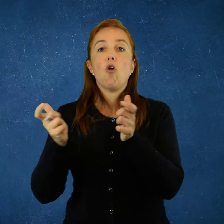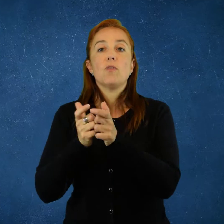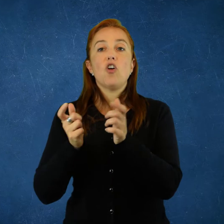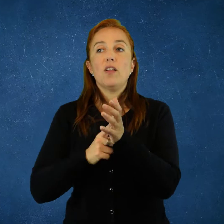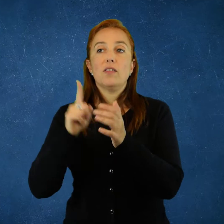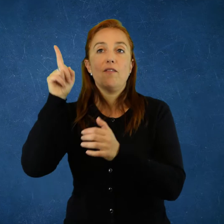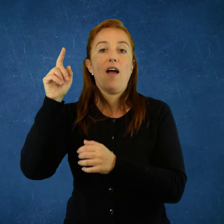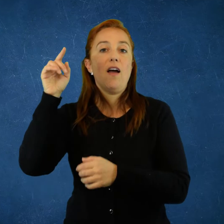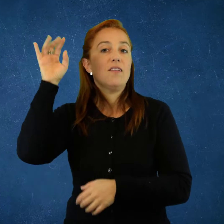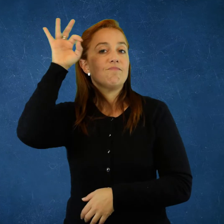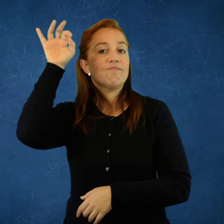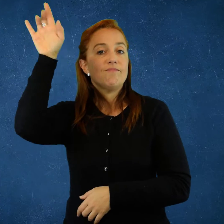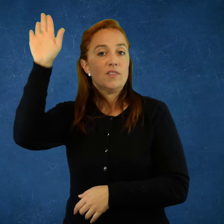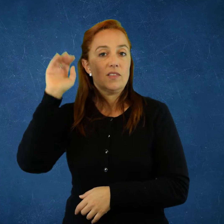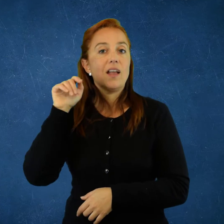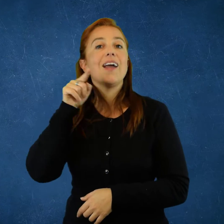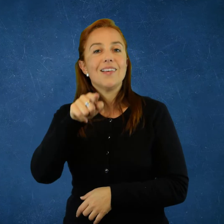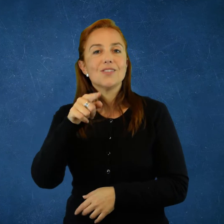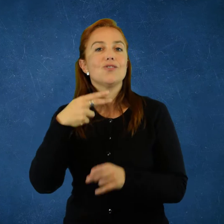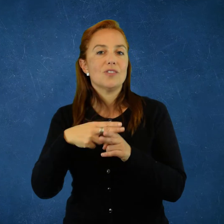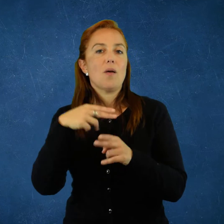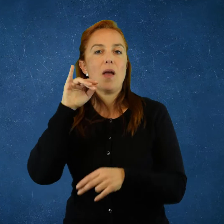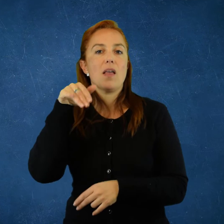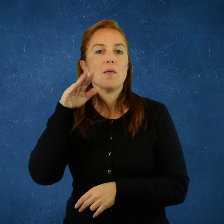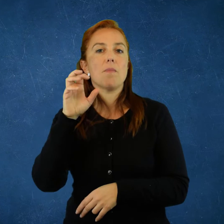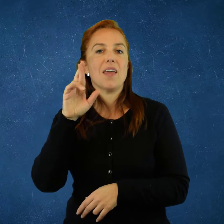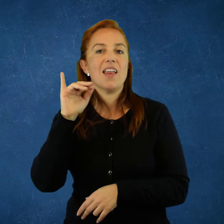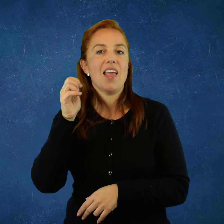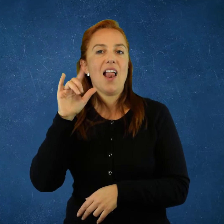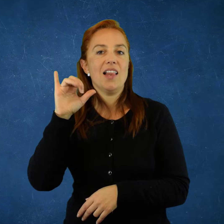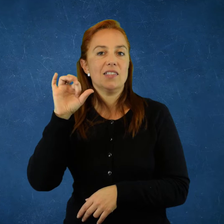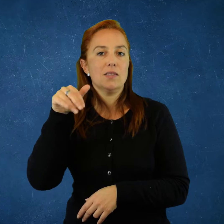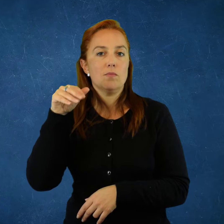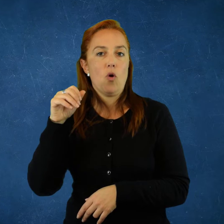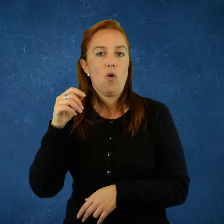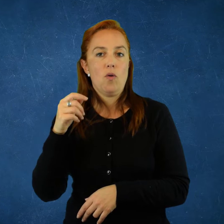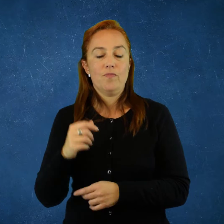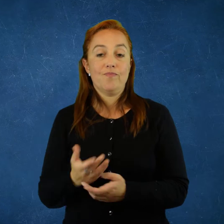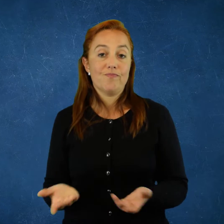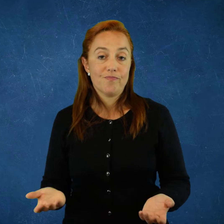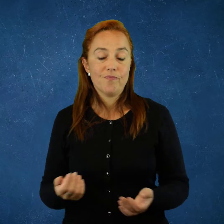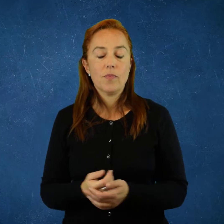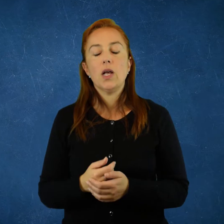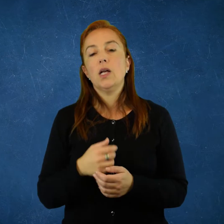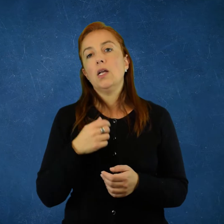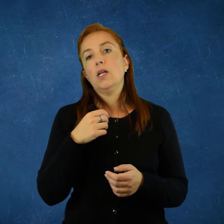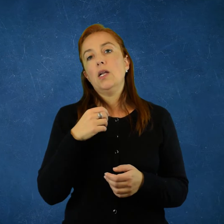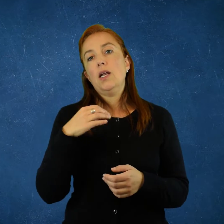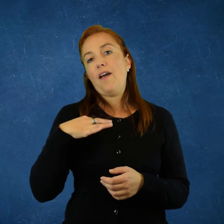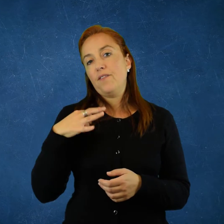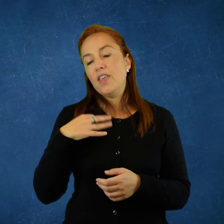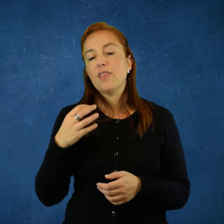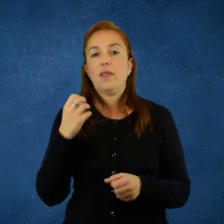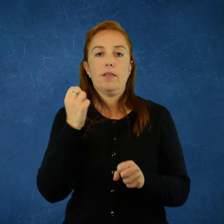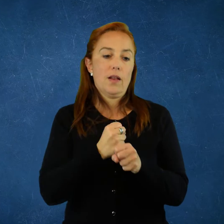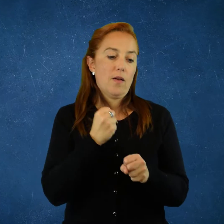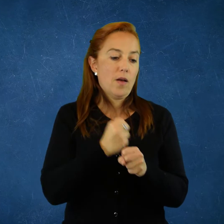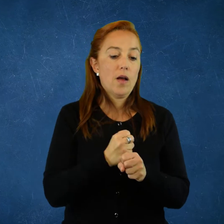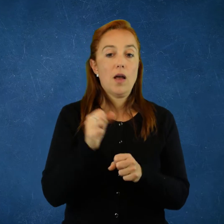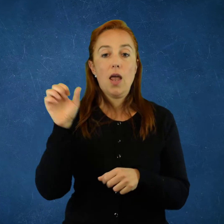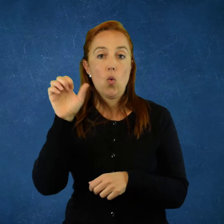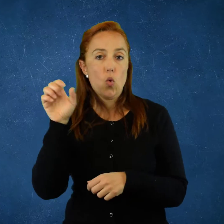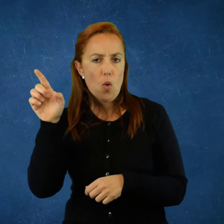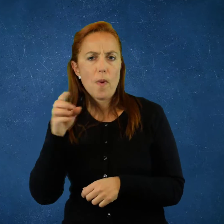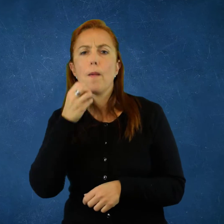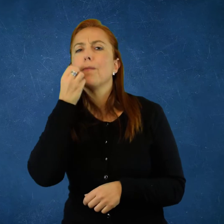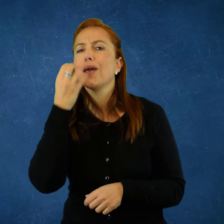Eso es imperialismo. Ahora, claro, como sea, la vida